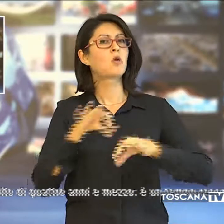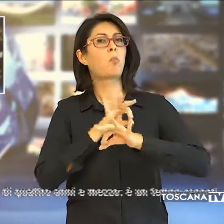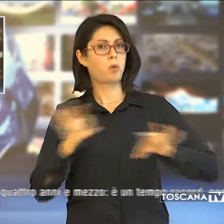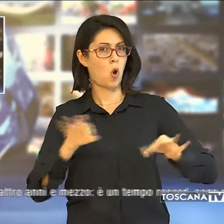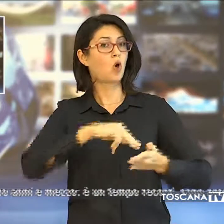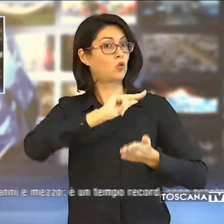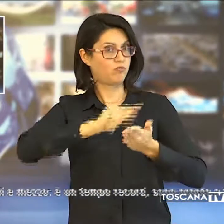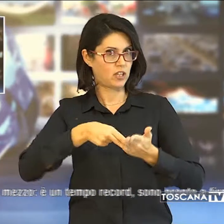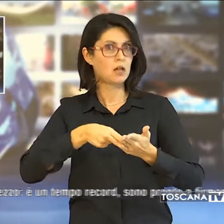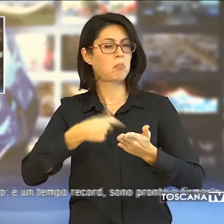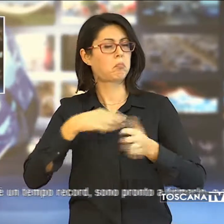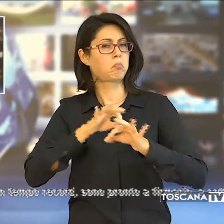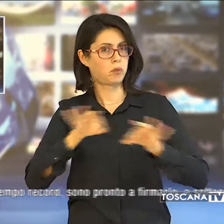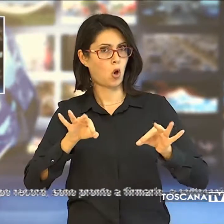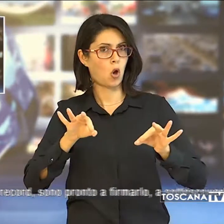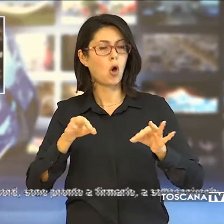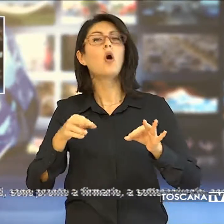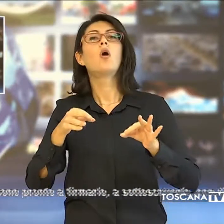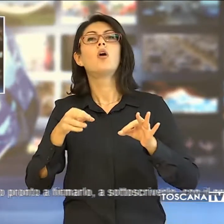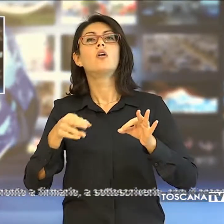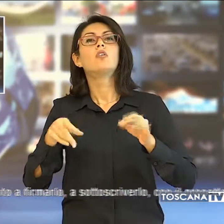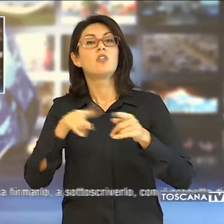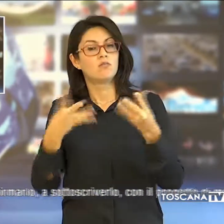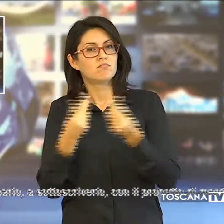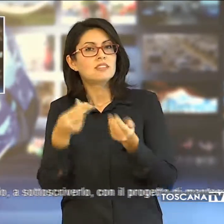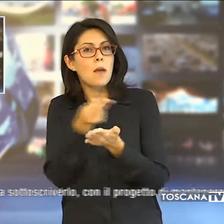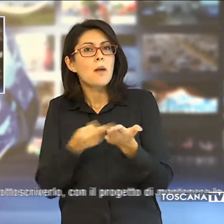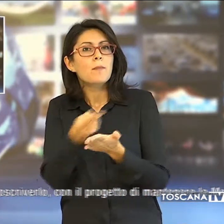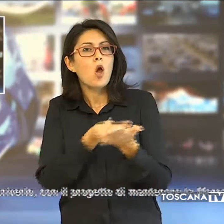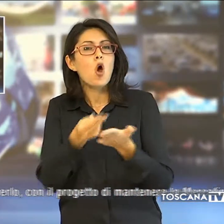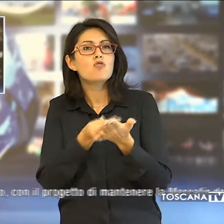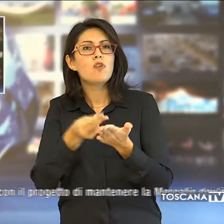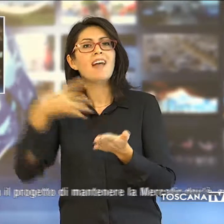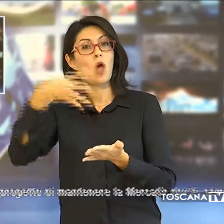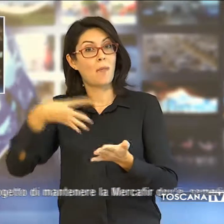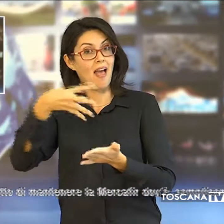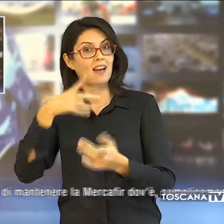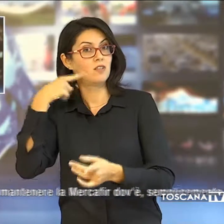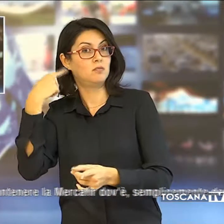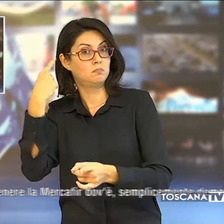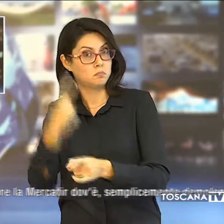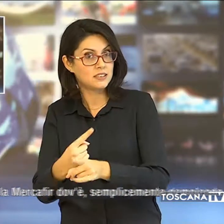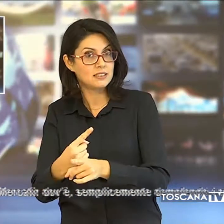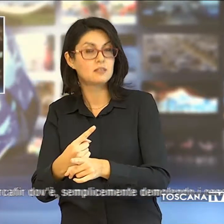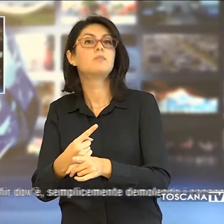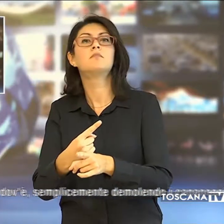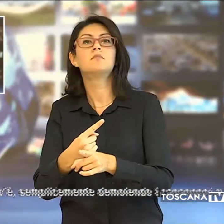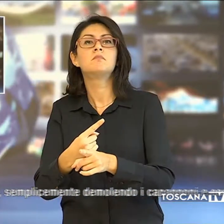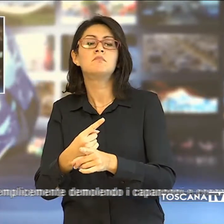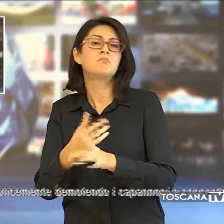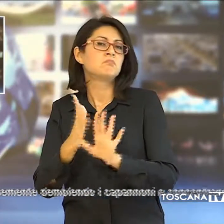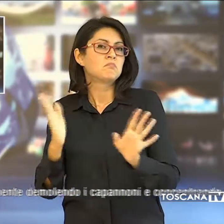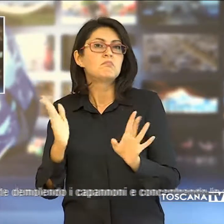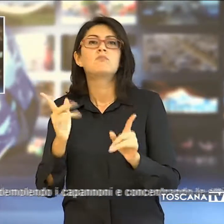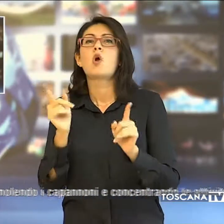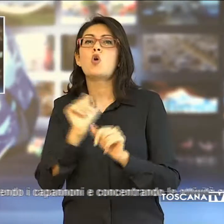firmarlo, sottoscriverlo con il progetto di mantenere la Mercafir dov'è, semplicemente